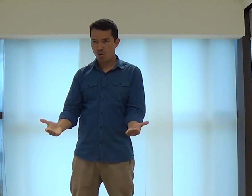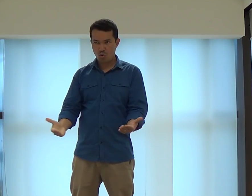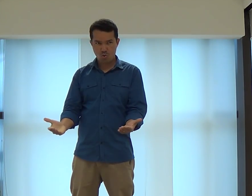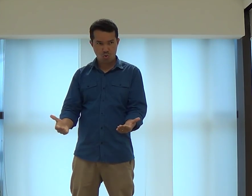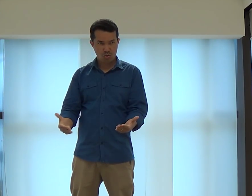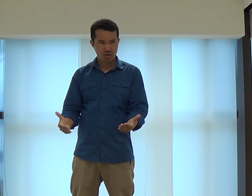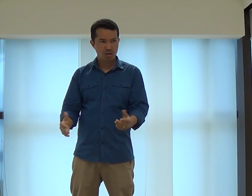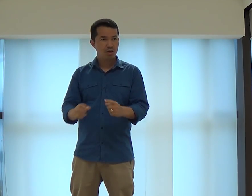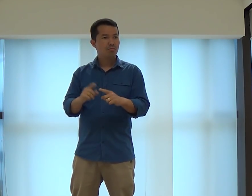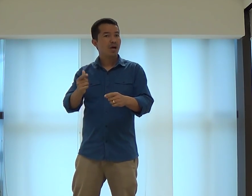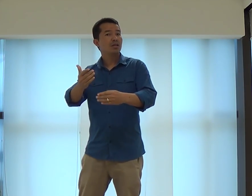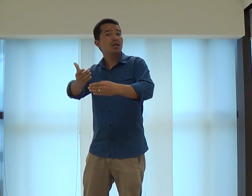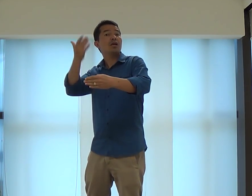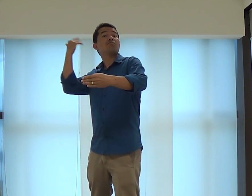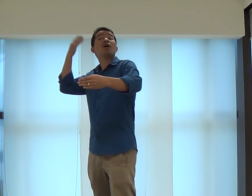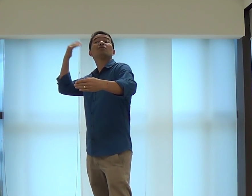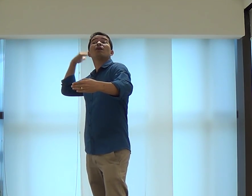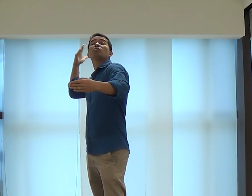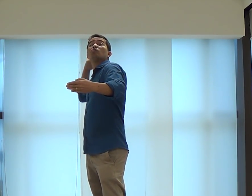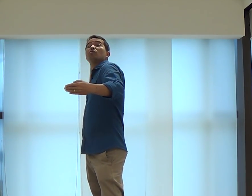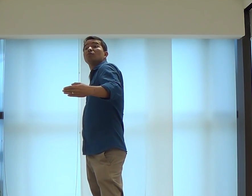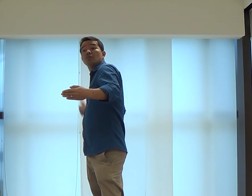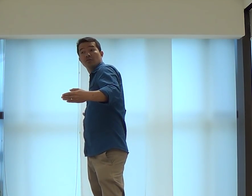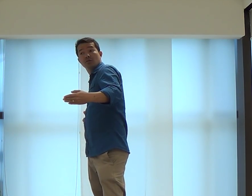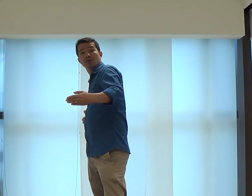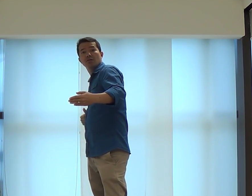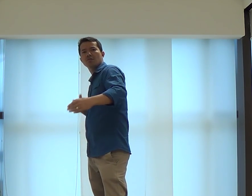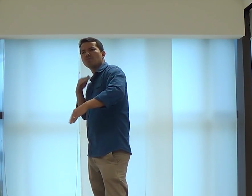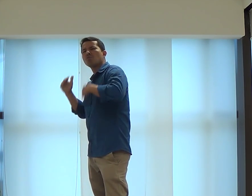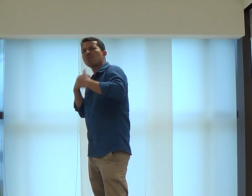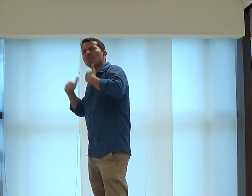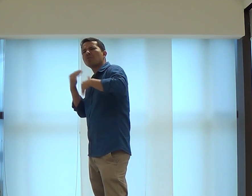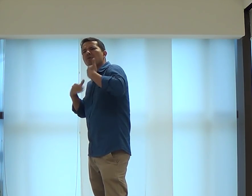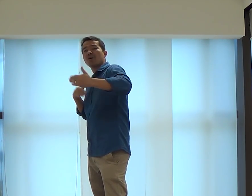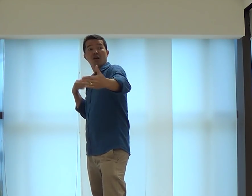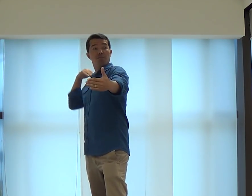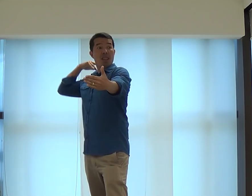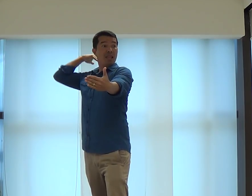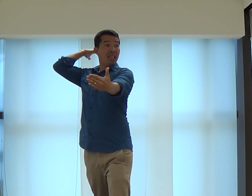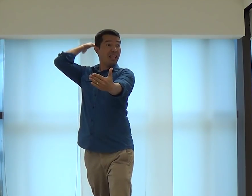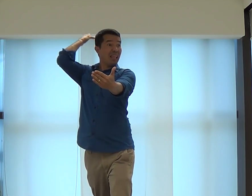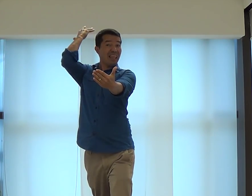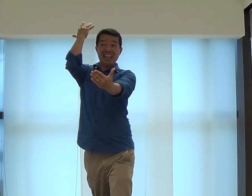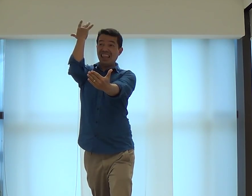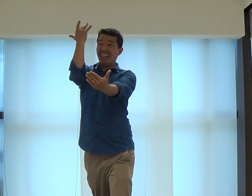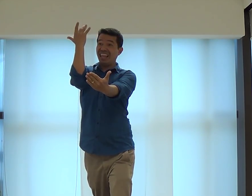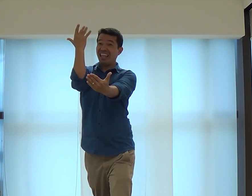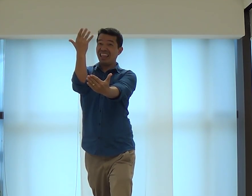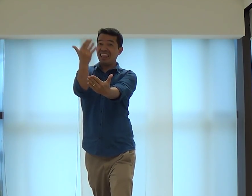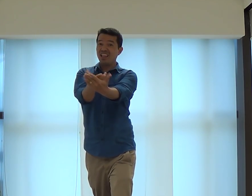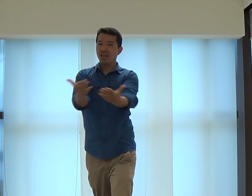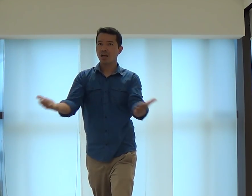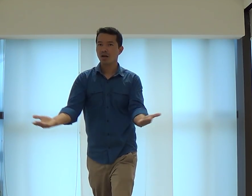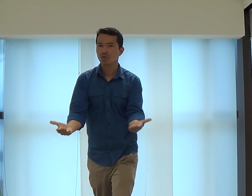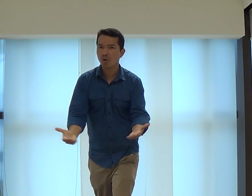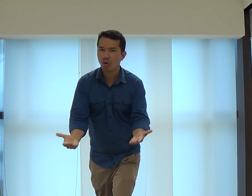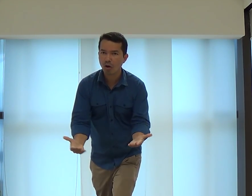pessoas, mais ou menos. Mas, no passado, quantas pessoas morreram até